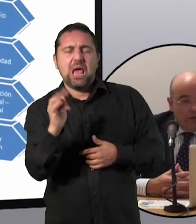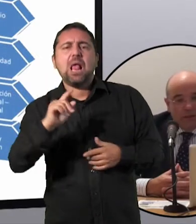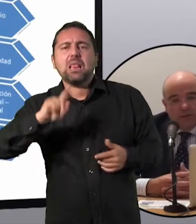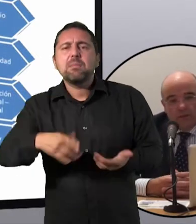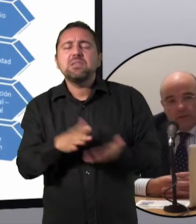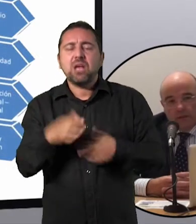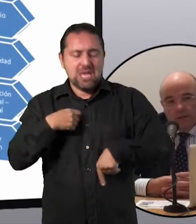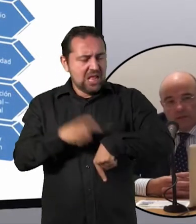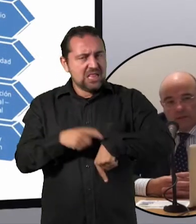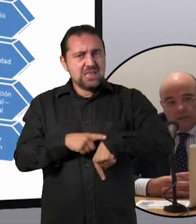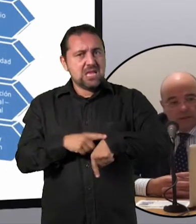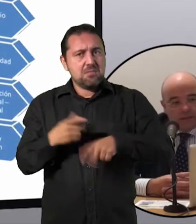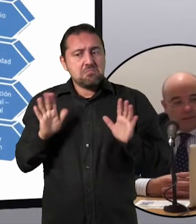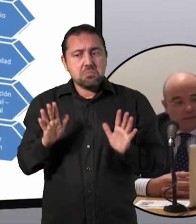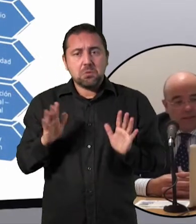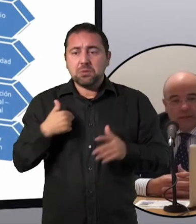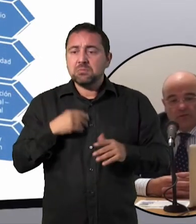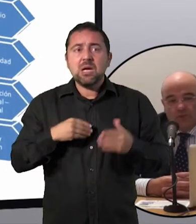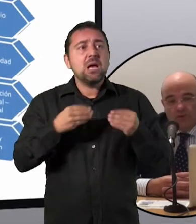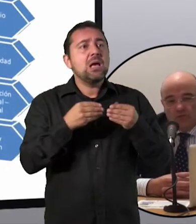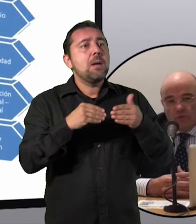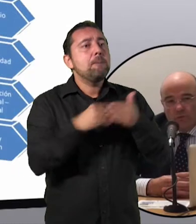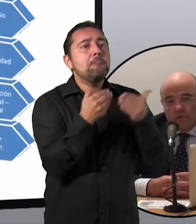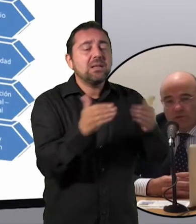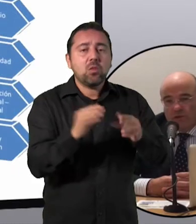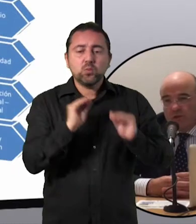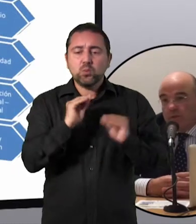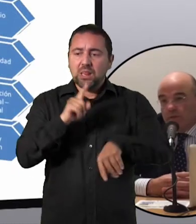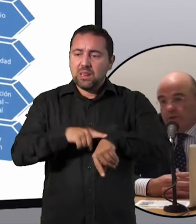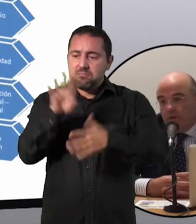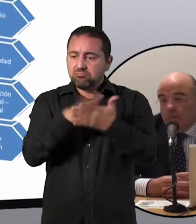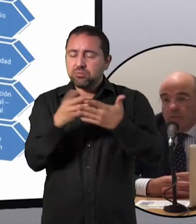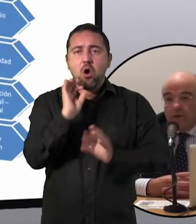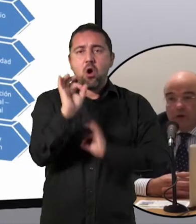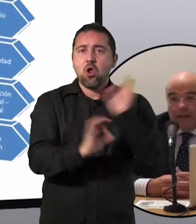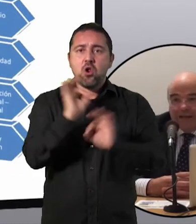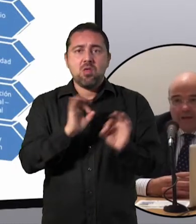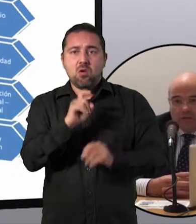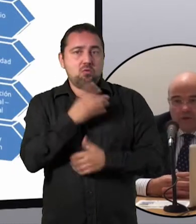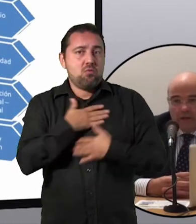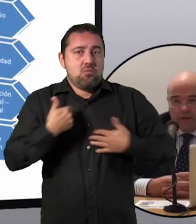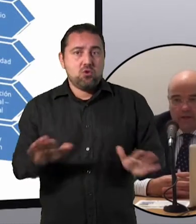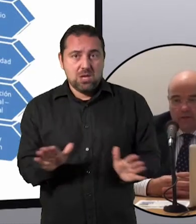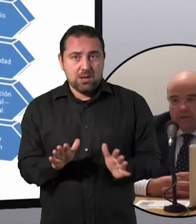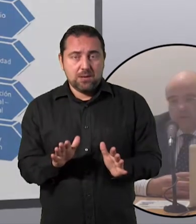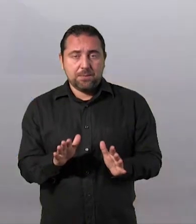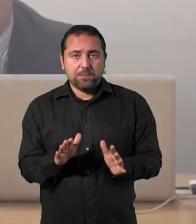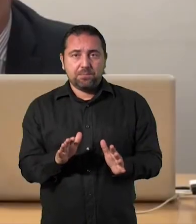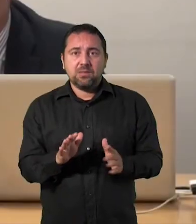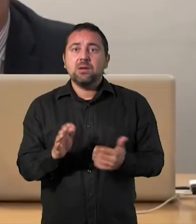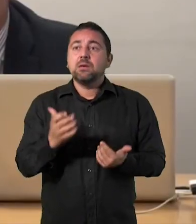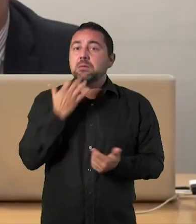Otra de las grandes ventajas es disponer de tu tiempo, es decir, el emprendedor puede organizar su agenda,